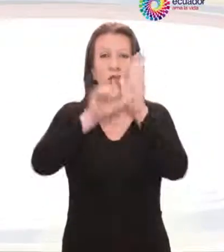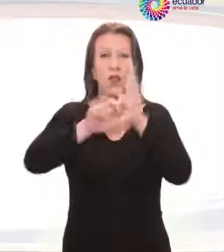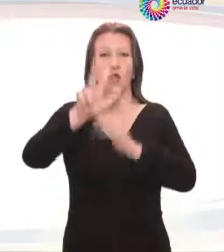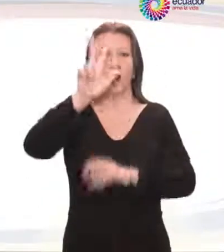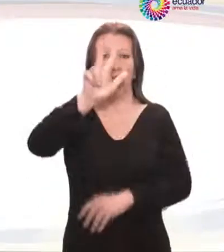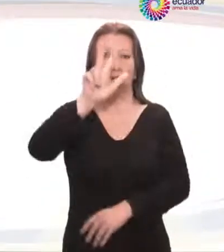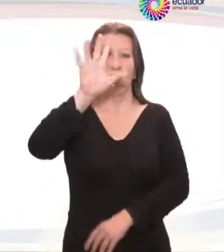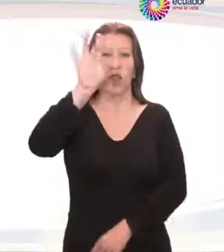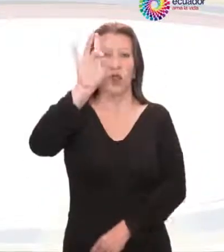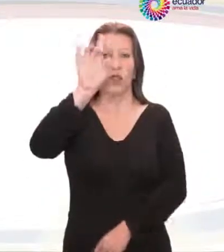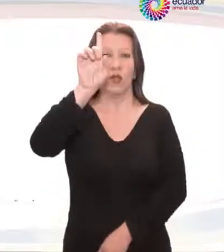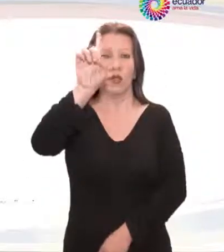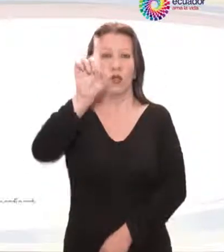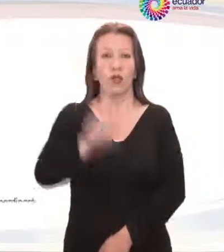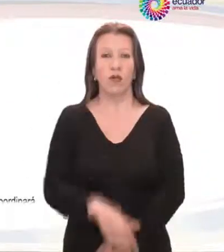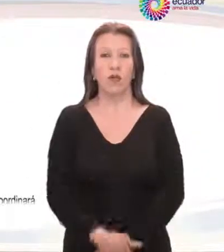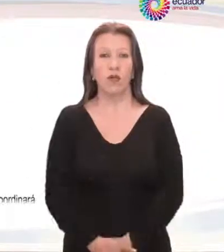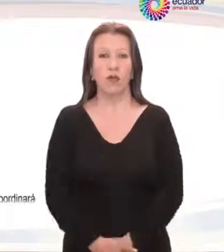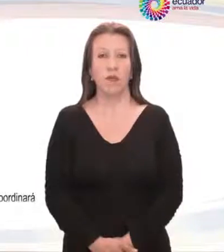381.